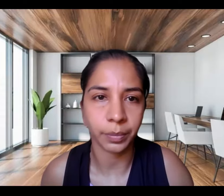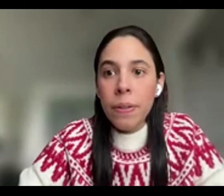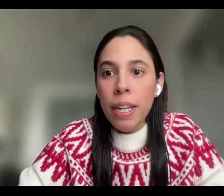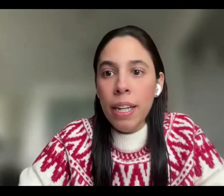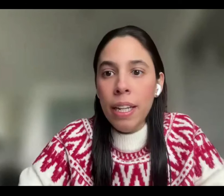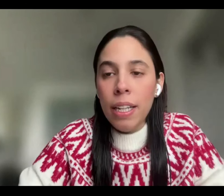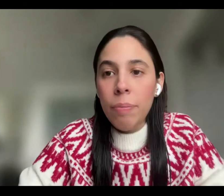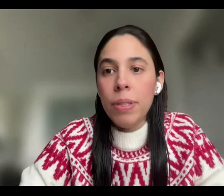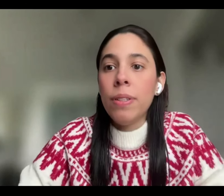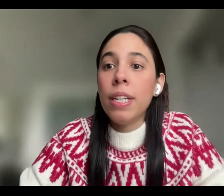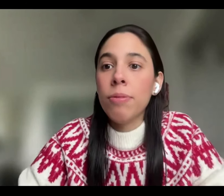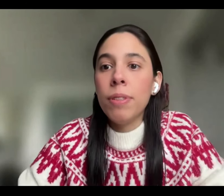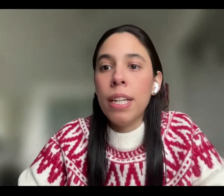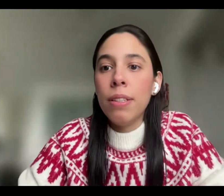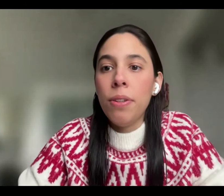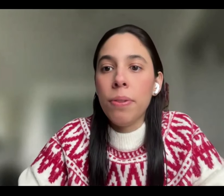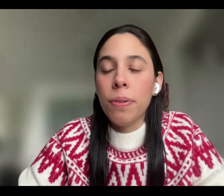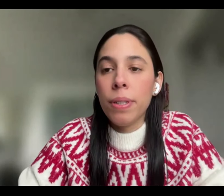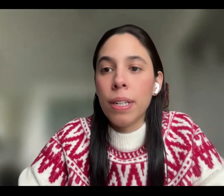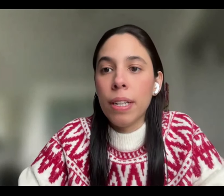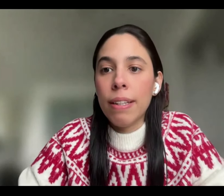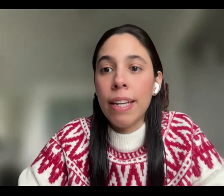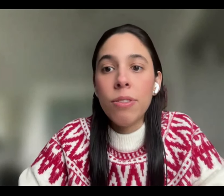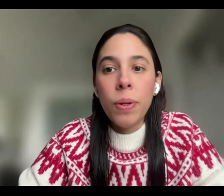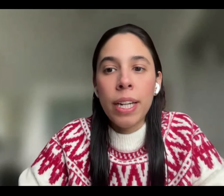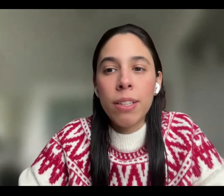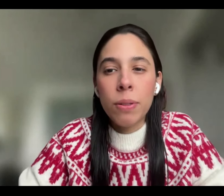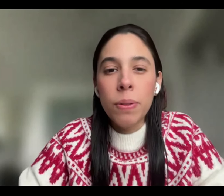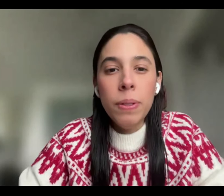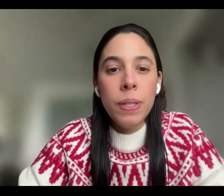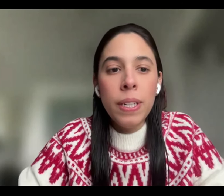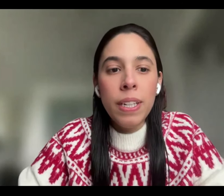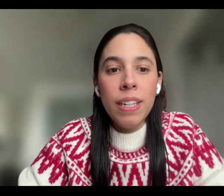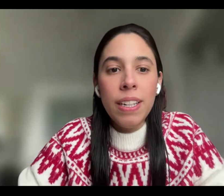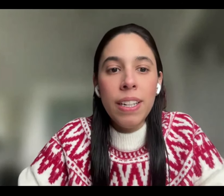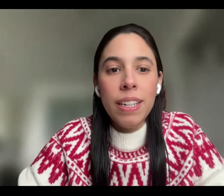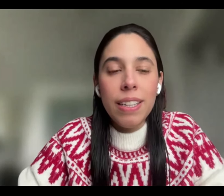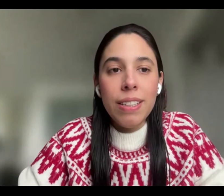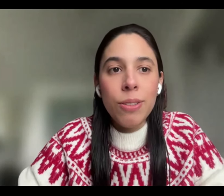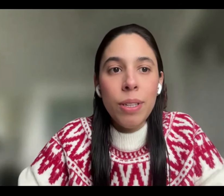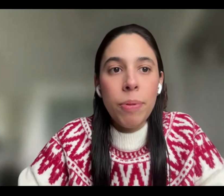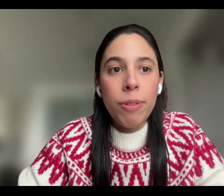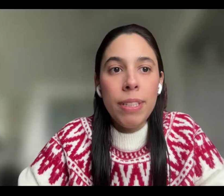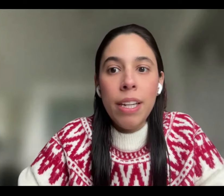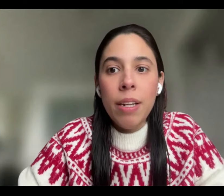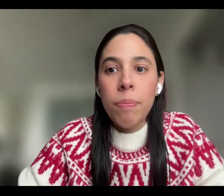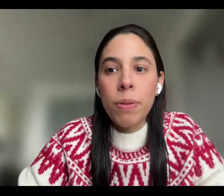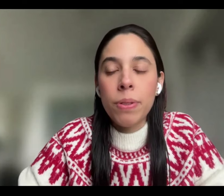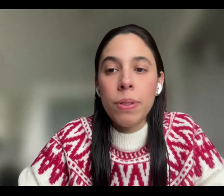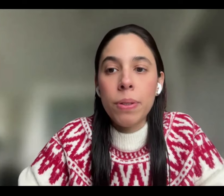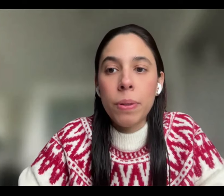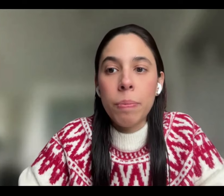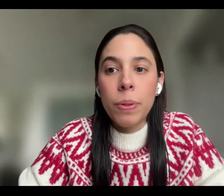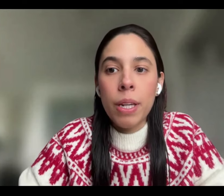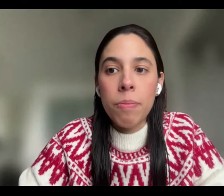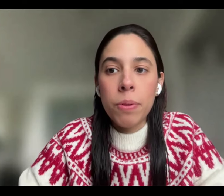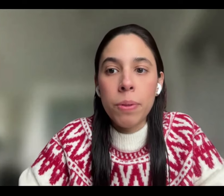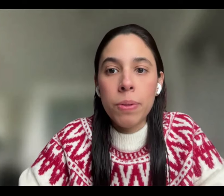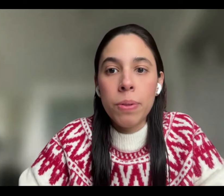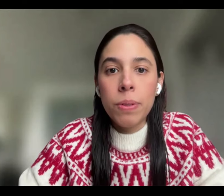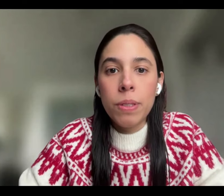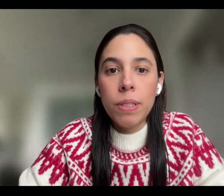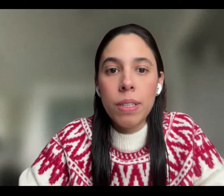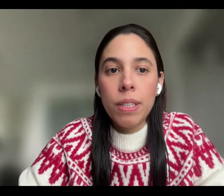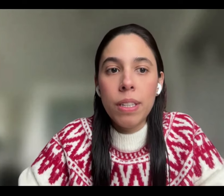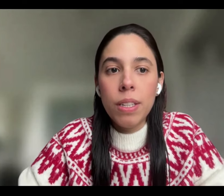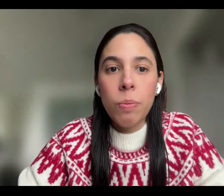Creo que la persona de Fundación se desconectó. No sé, profe, si de pronto podemos